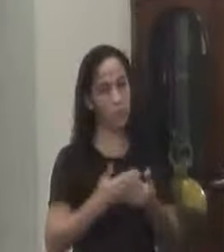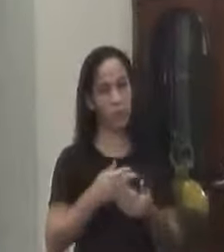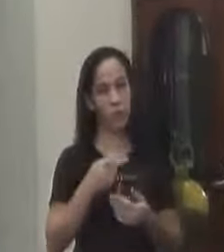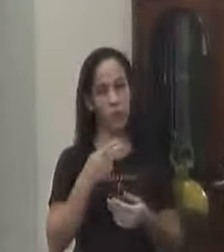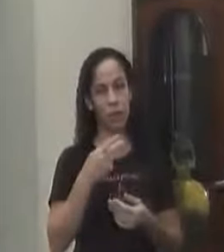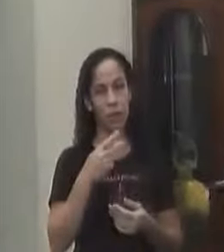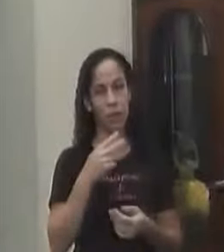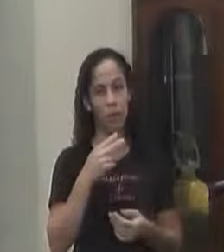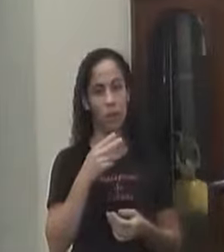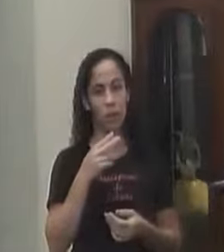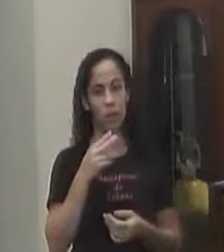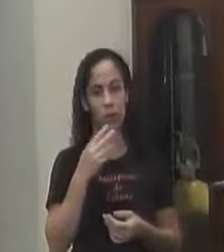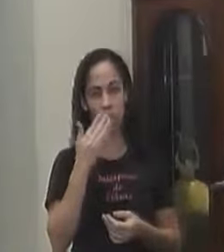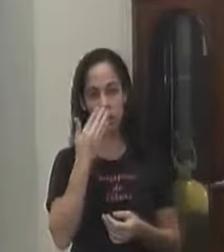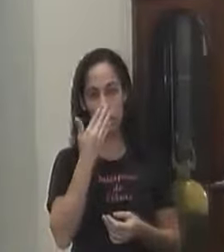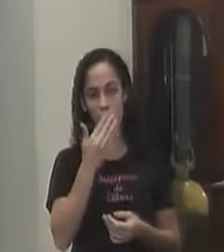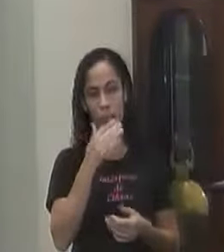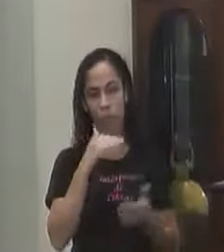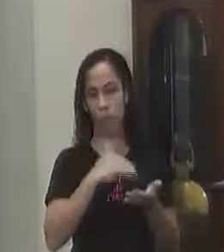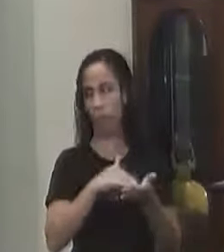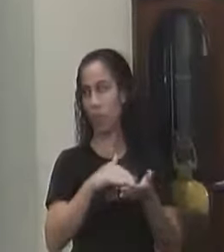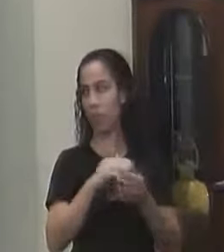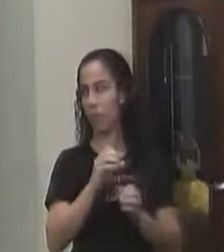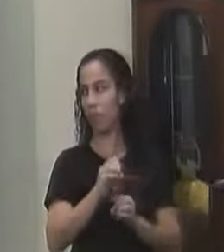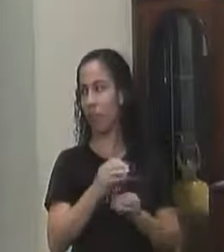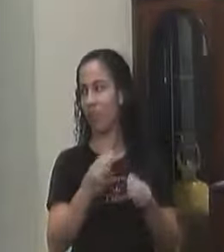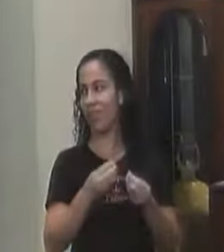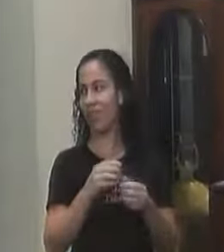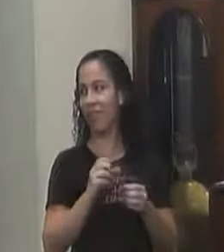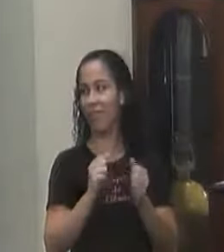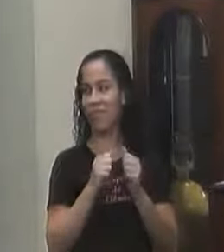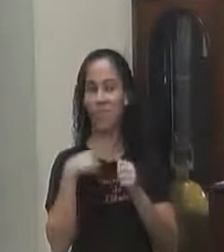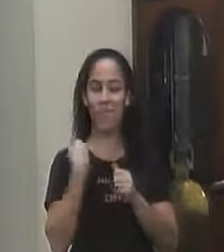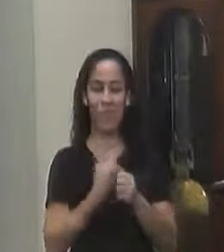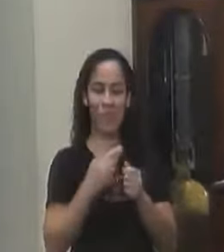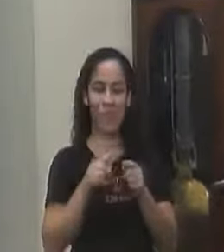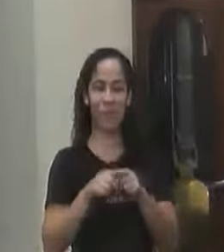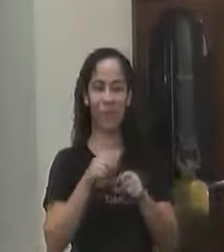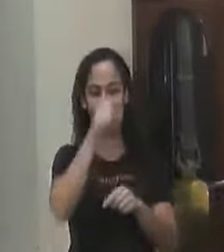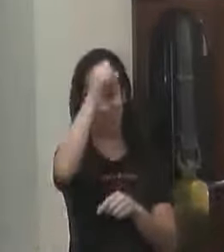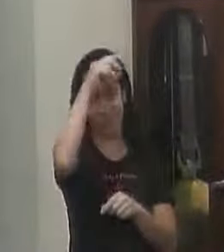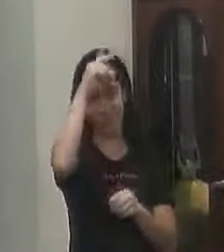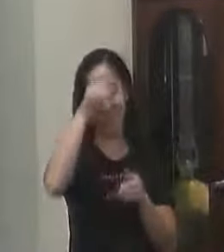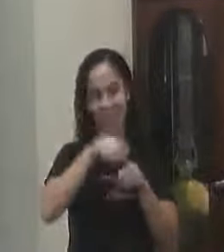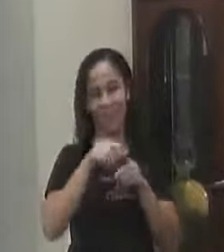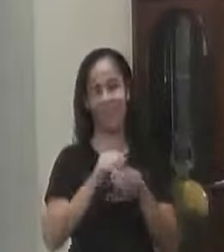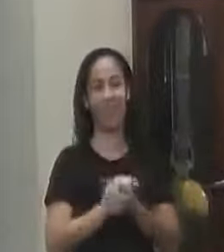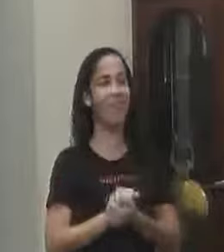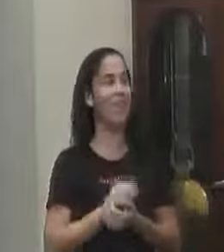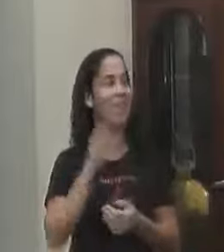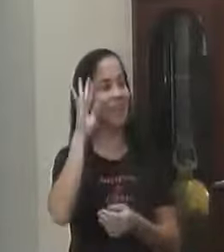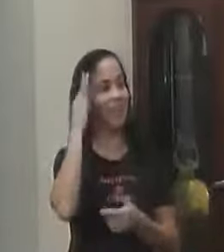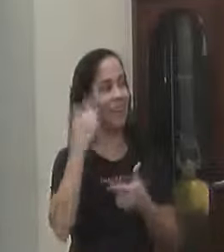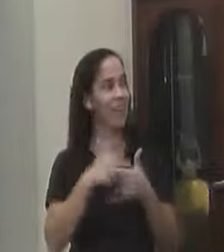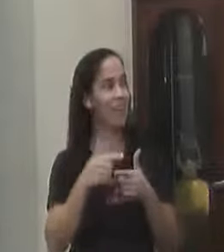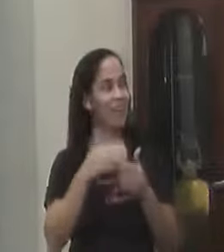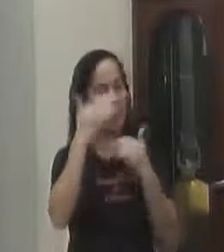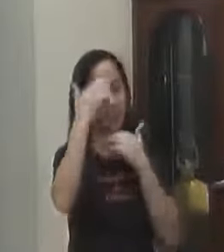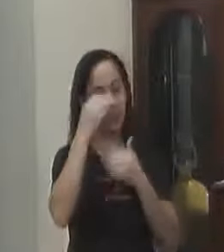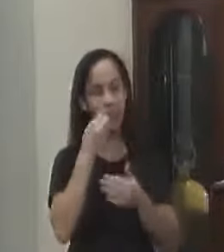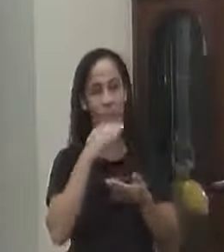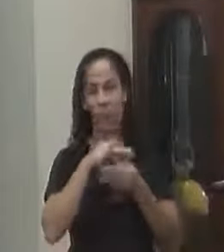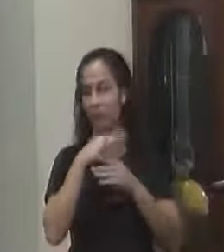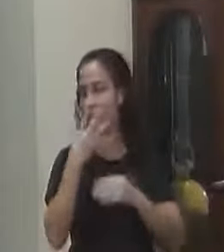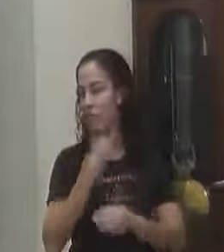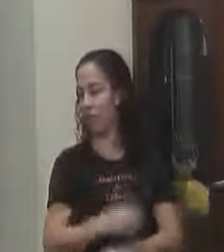secretaria O nosso prefeito Fernandinho Graça À frente da prefeitura Ele vai resolver Esse problema também Obrigado